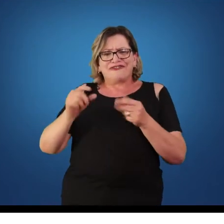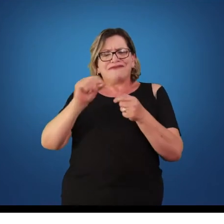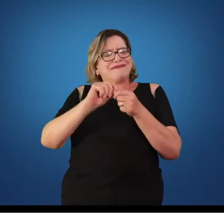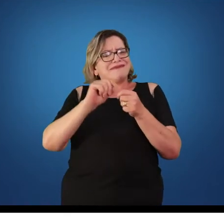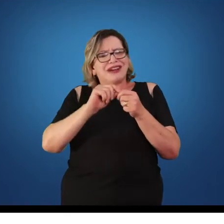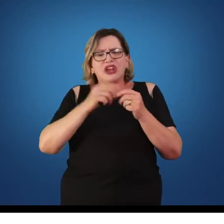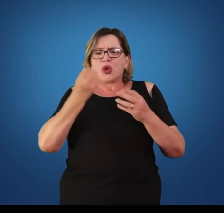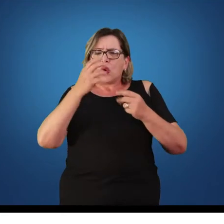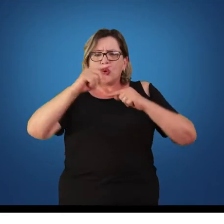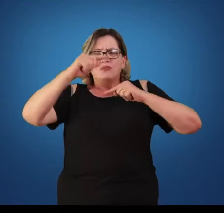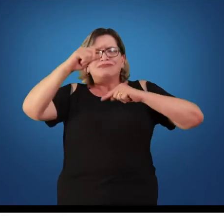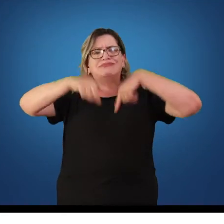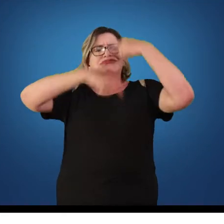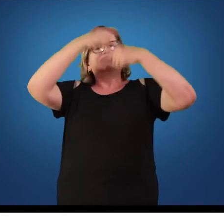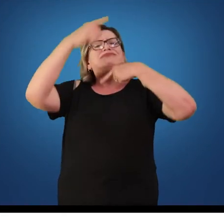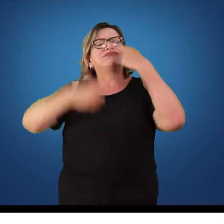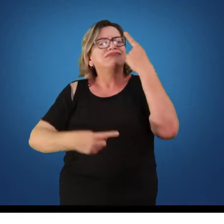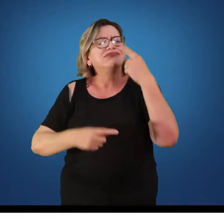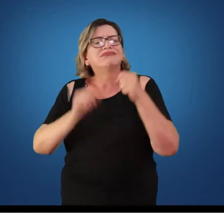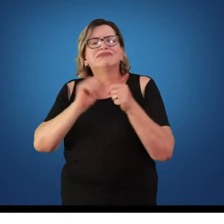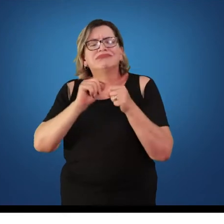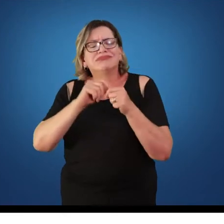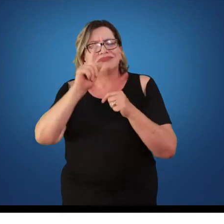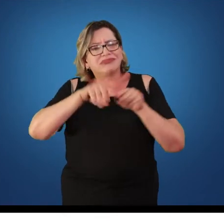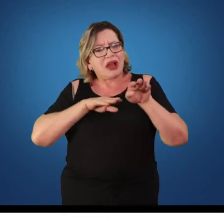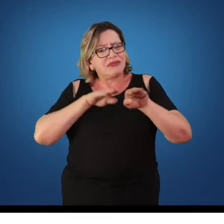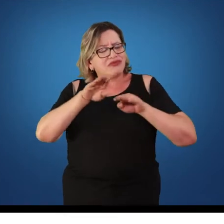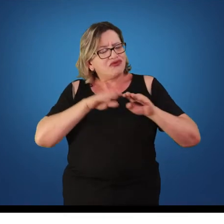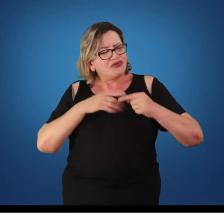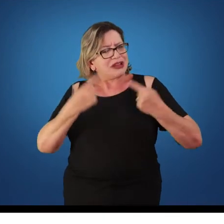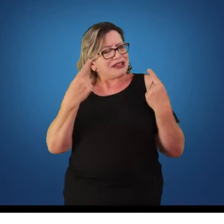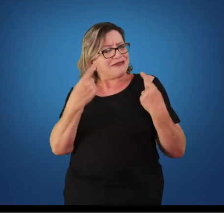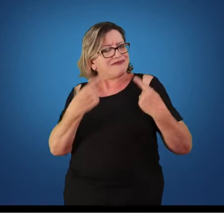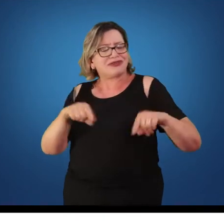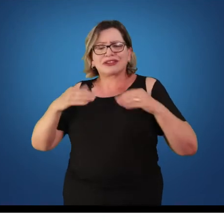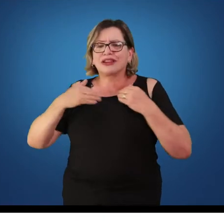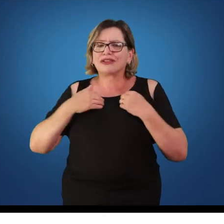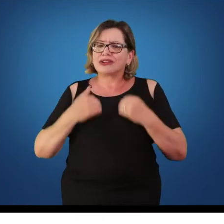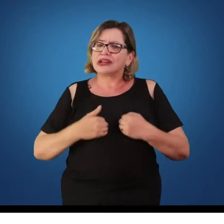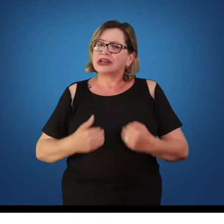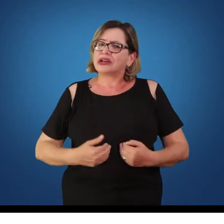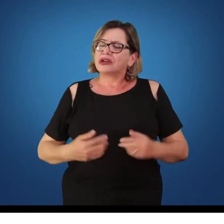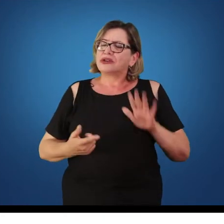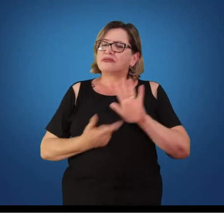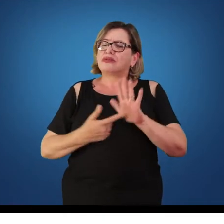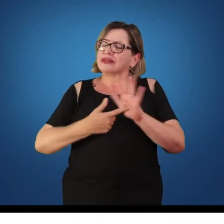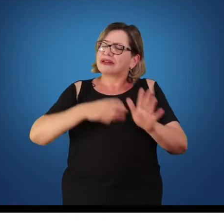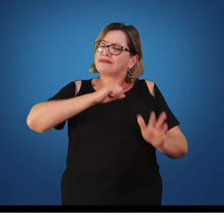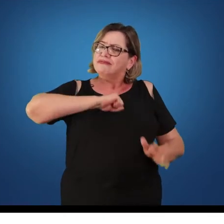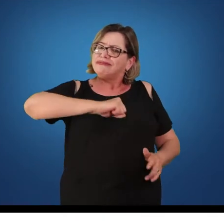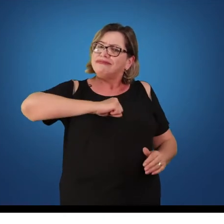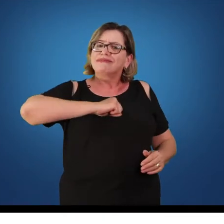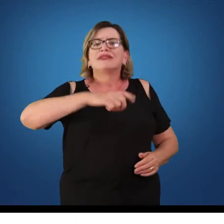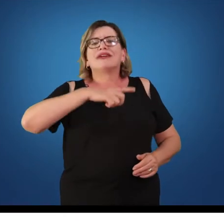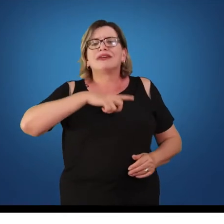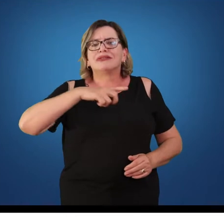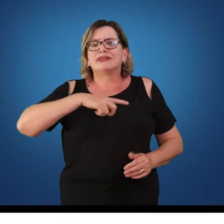que são movimentos que acabam desafiando o nosso corpo e mostrando as possibilidades que a gente tem dentro desse campo da ginástica.